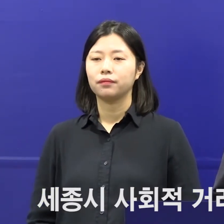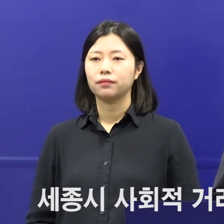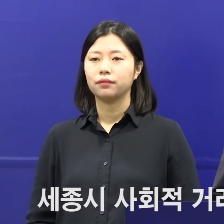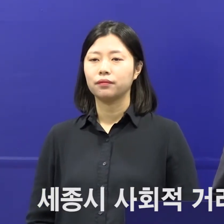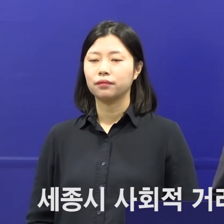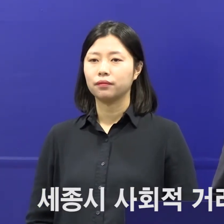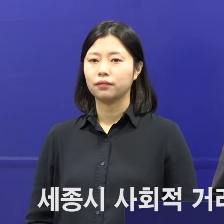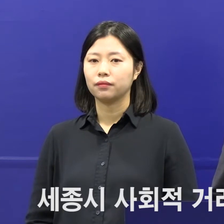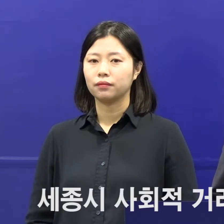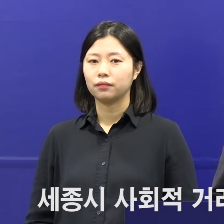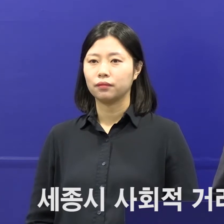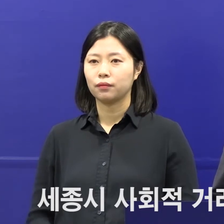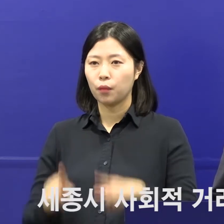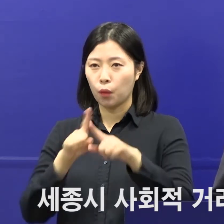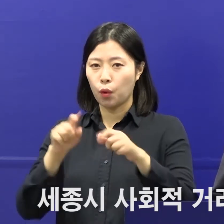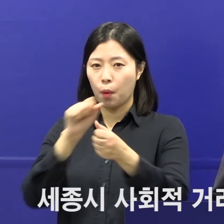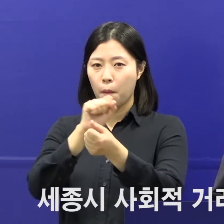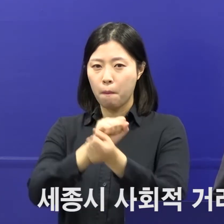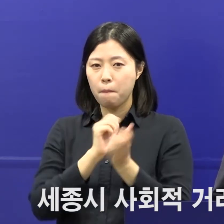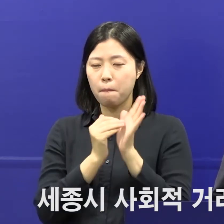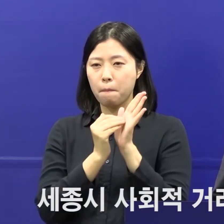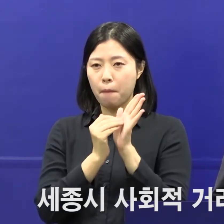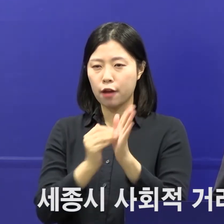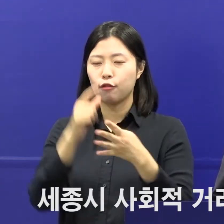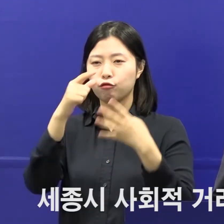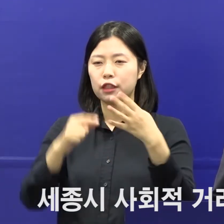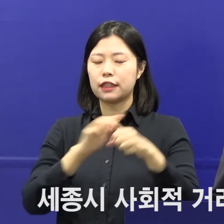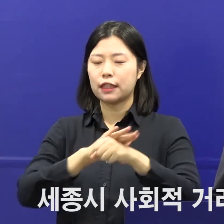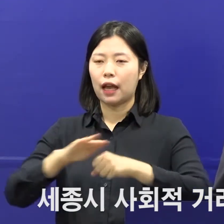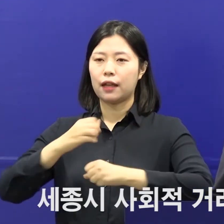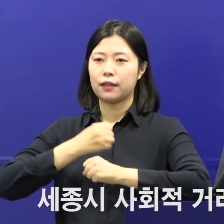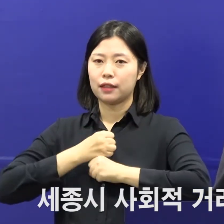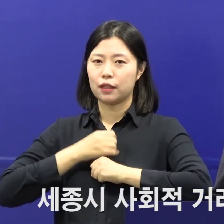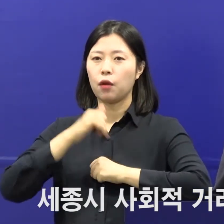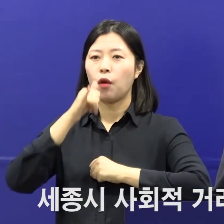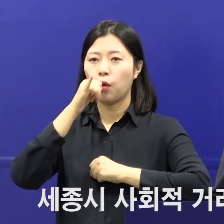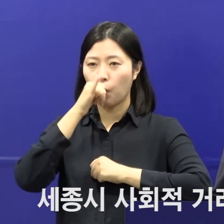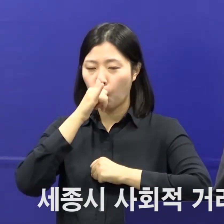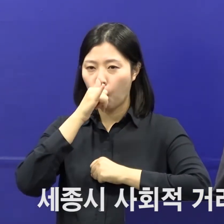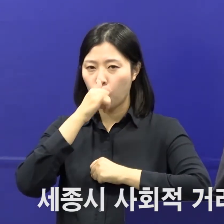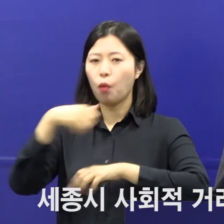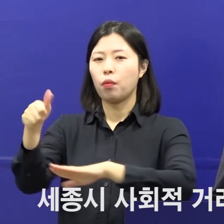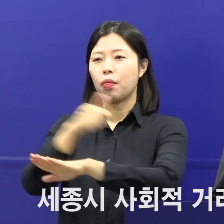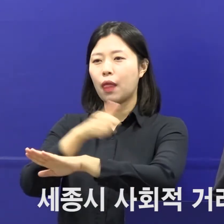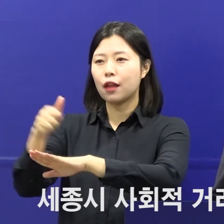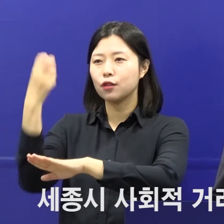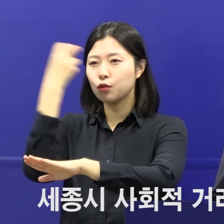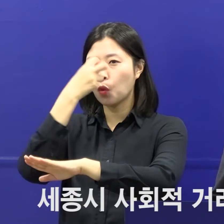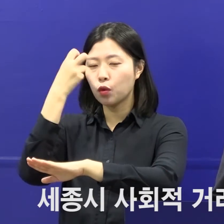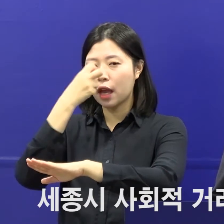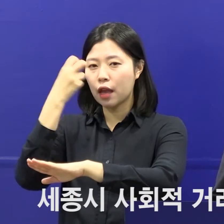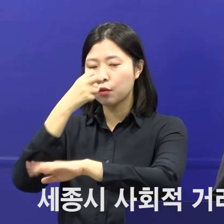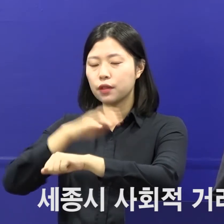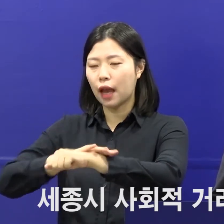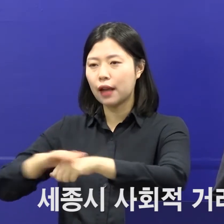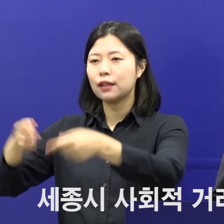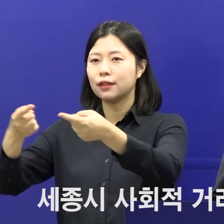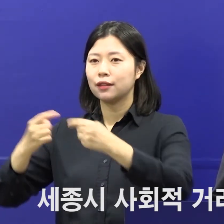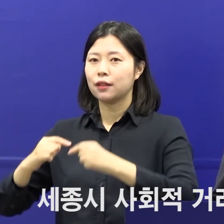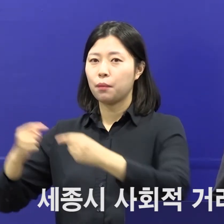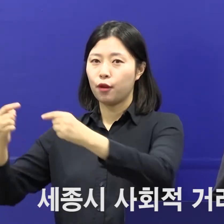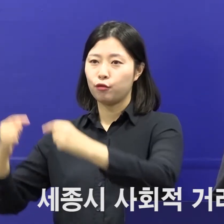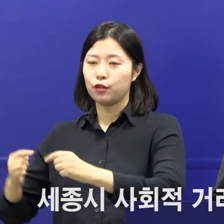이것은 평소 방역수칙을 잘 준수해 주시고 또 역학조사에도 적극 협조해 주신 시민 여러분들